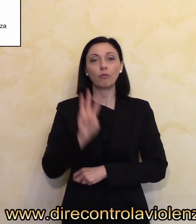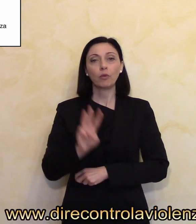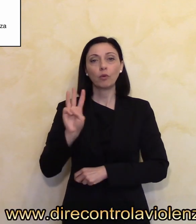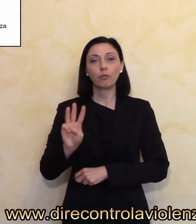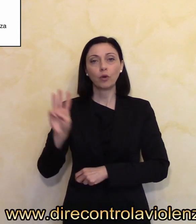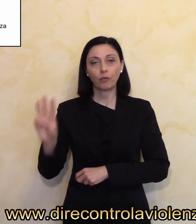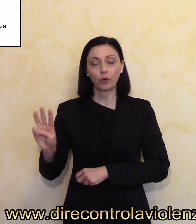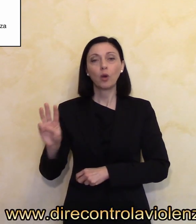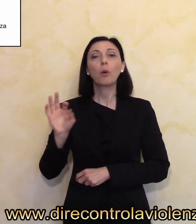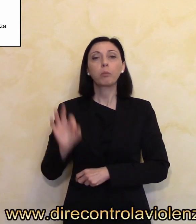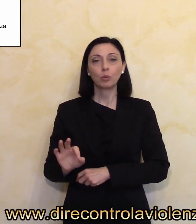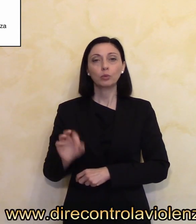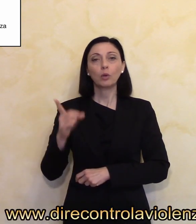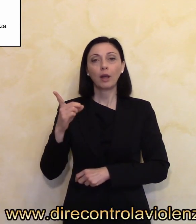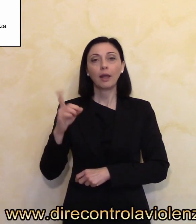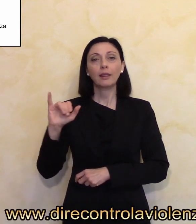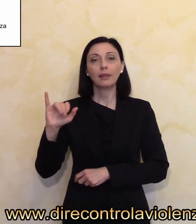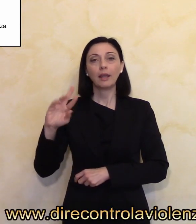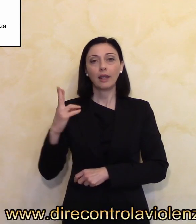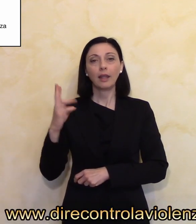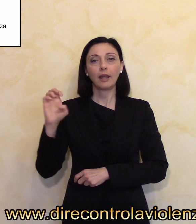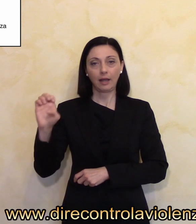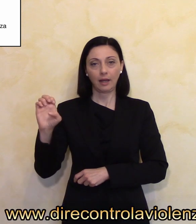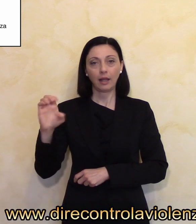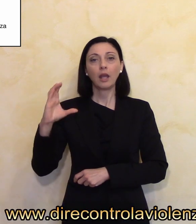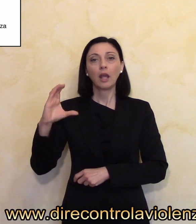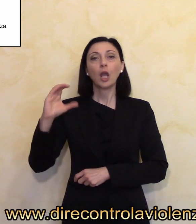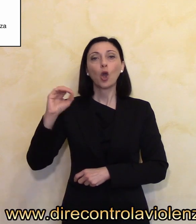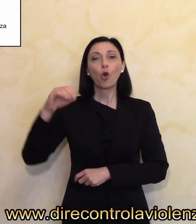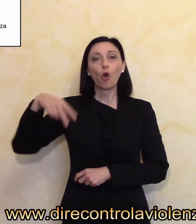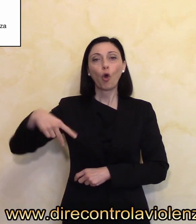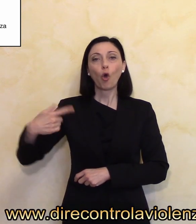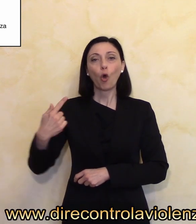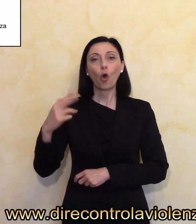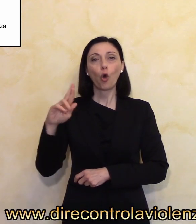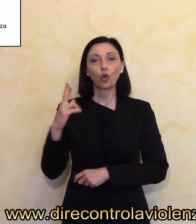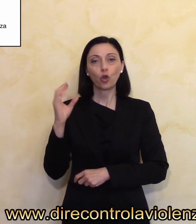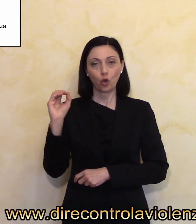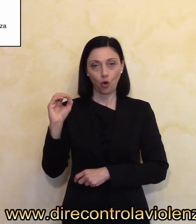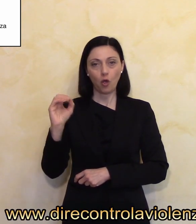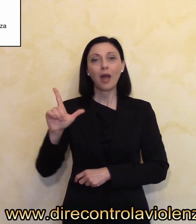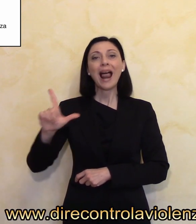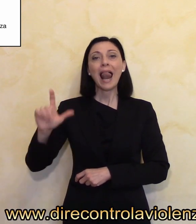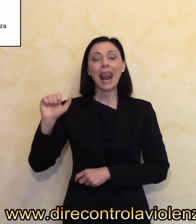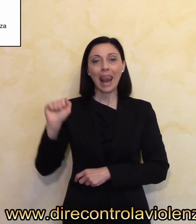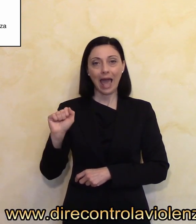.direcontrolaviolenza